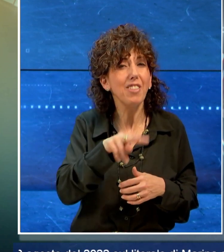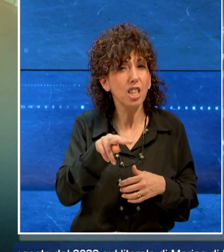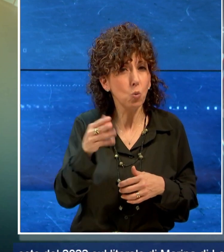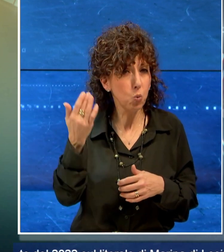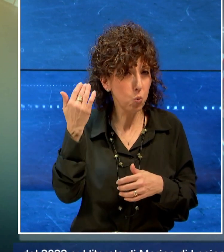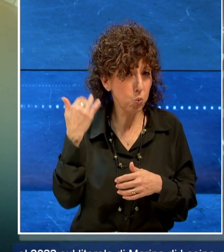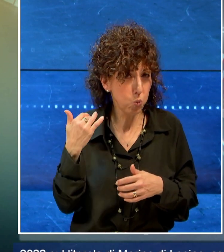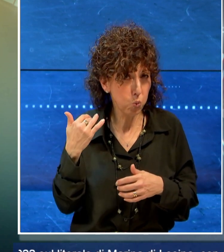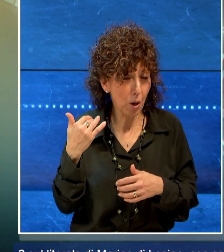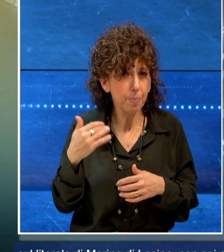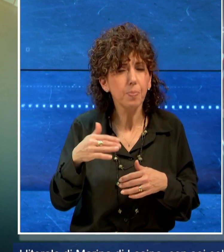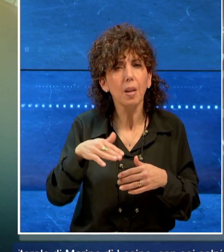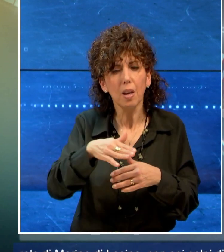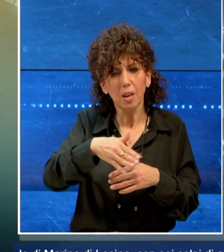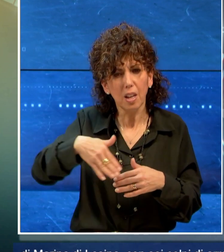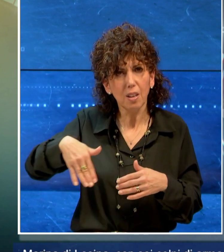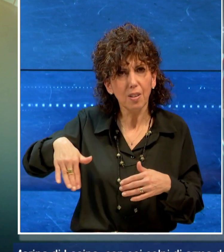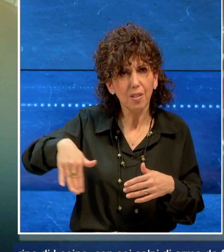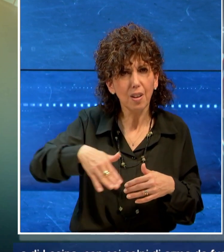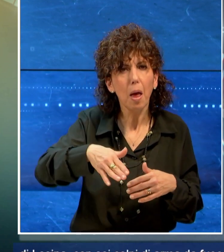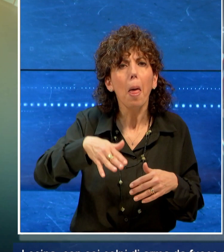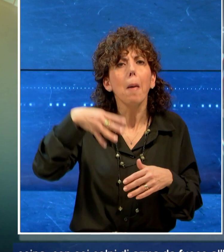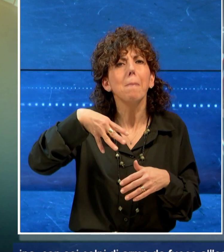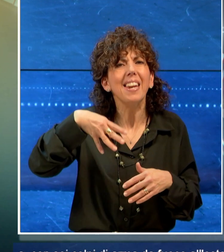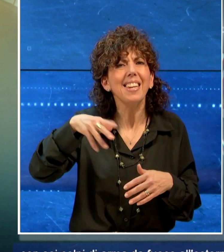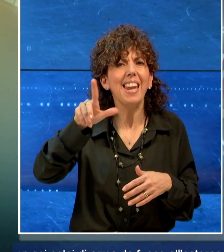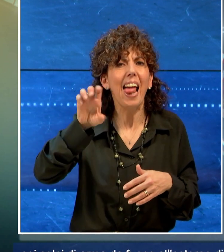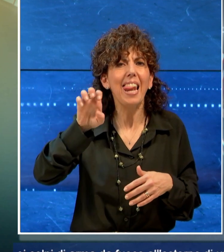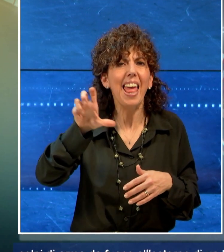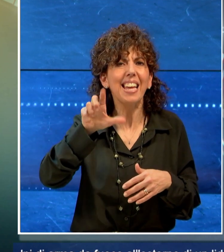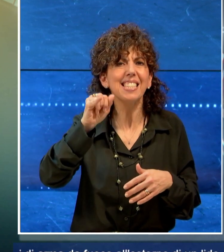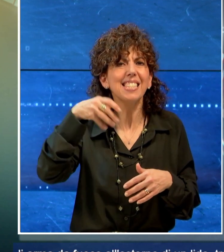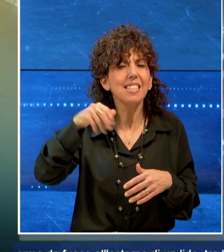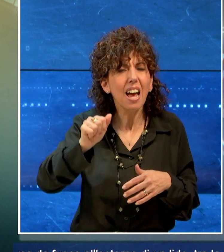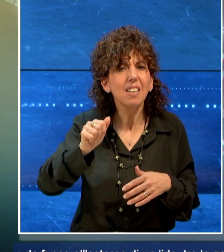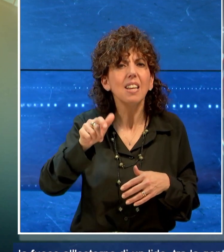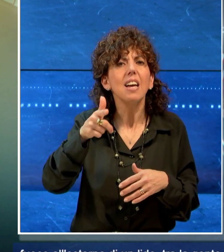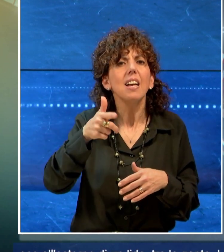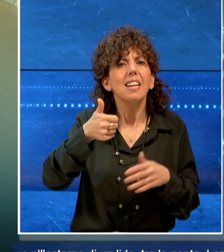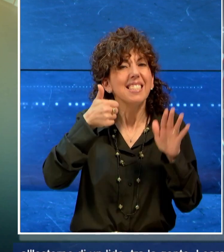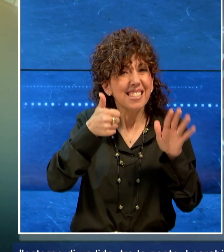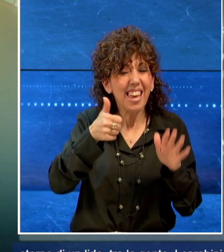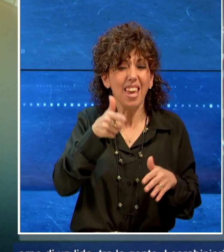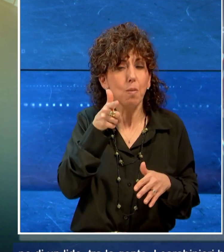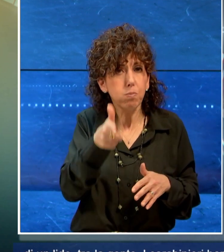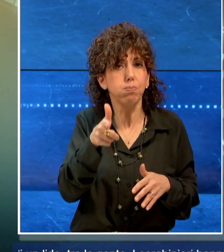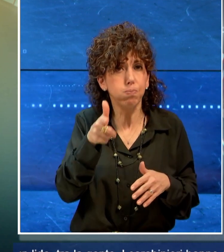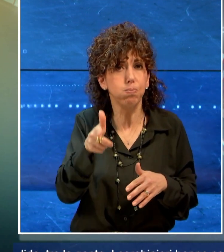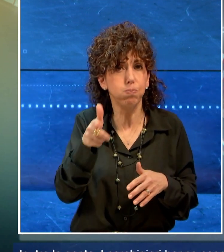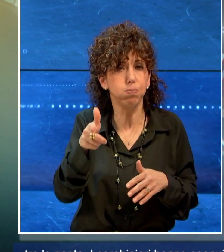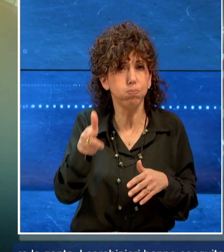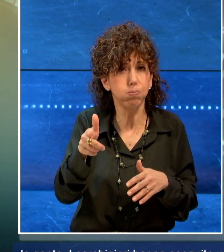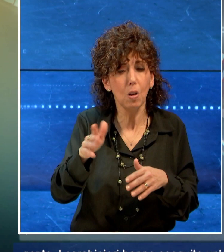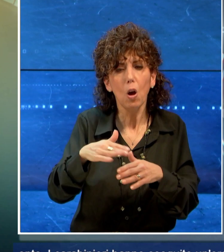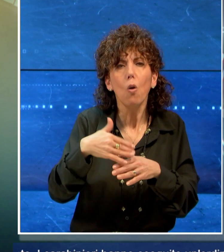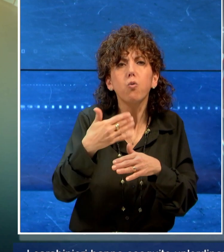sul litorale di Marina di Lesina con sei colpi di arma da fuoco all